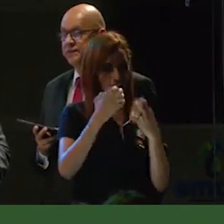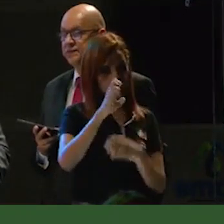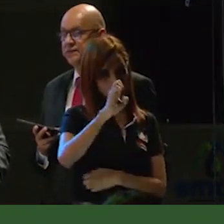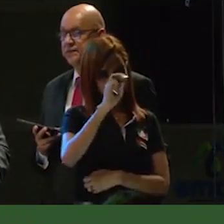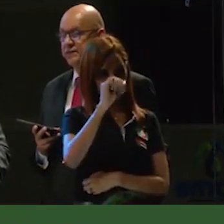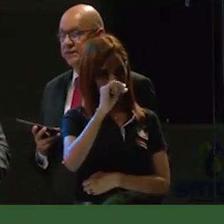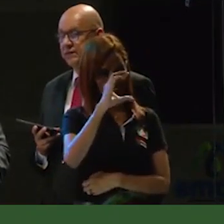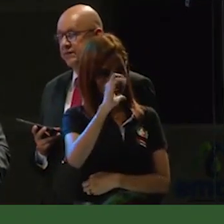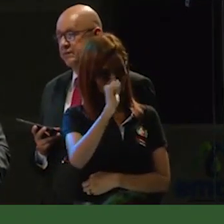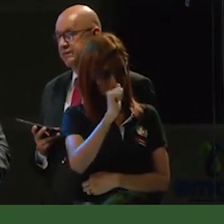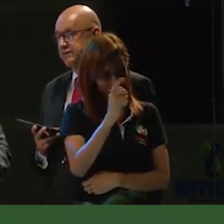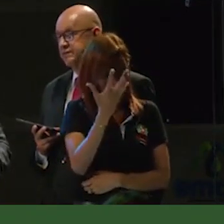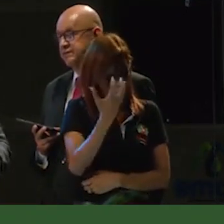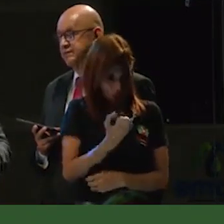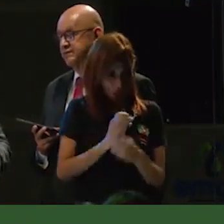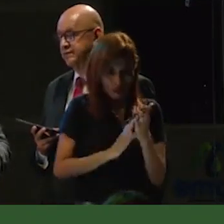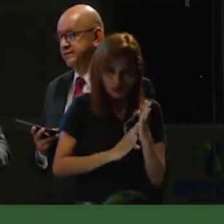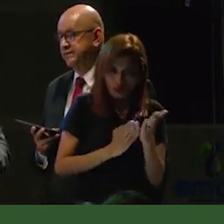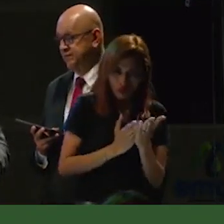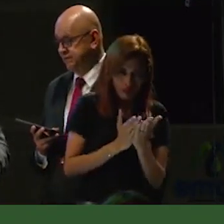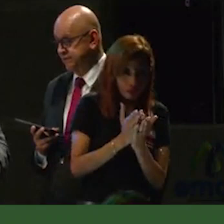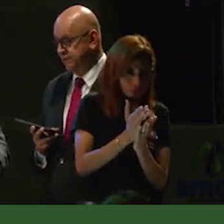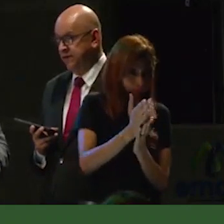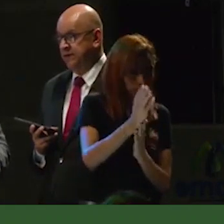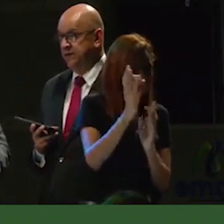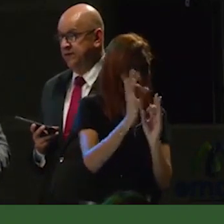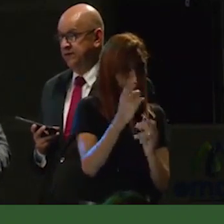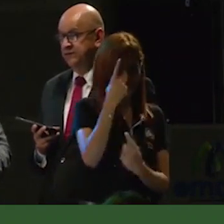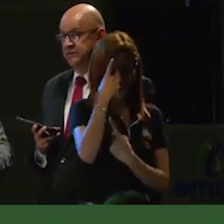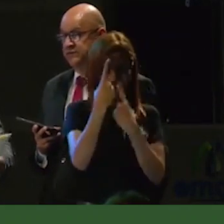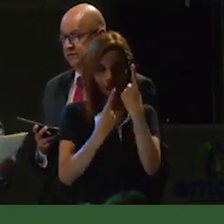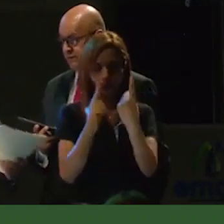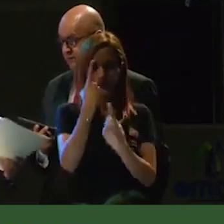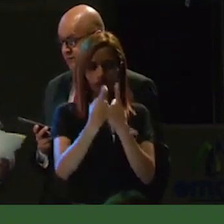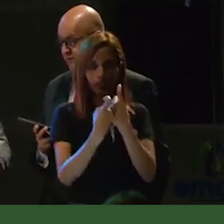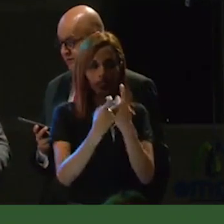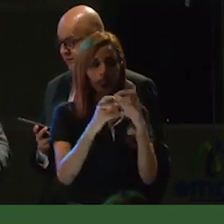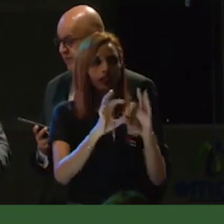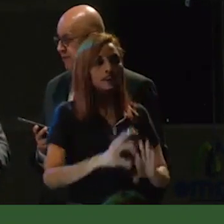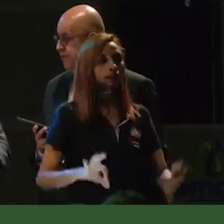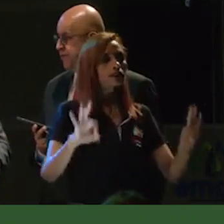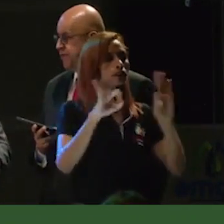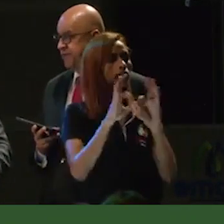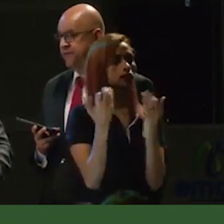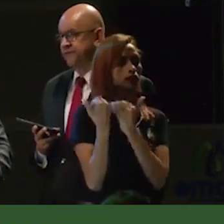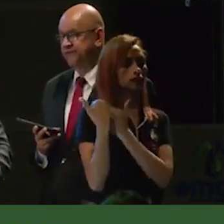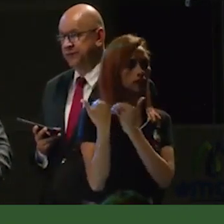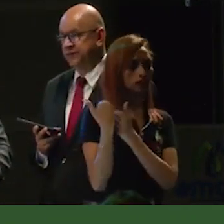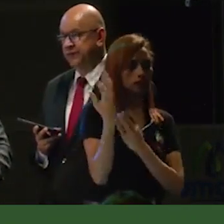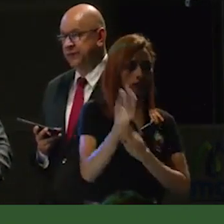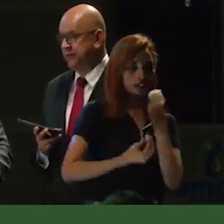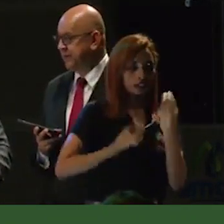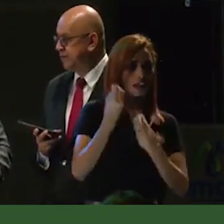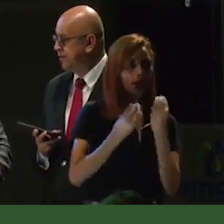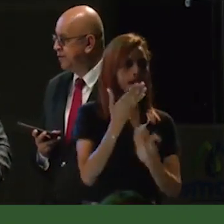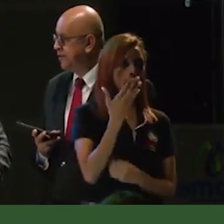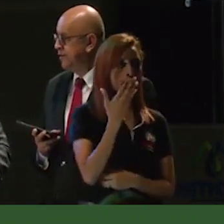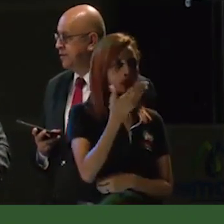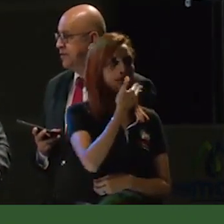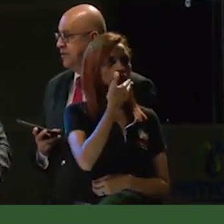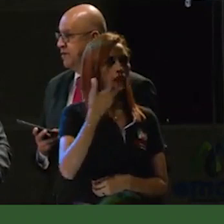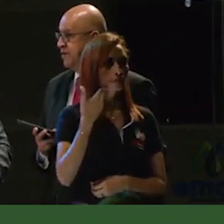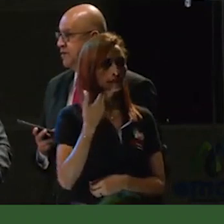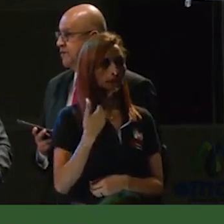Calarcá, después de un exhaustivo análisis, llegamos a la conclusión que lo más responsable y conveniente para Calarcá era